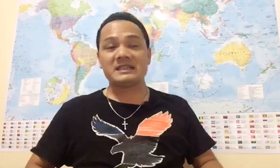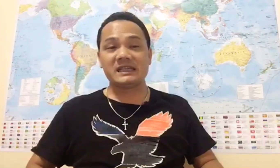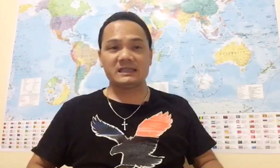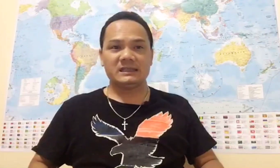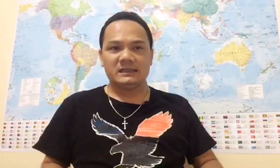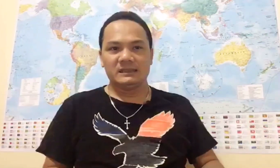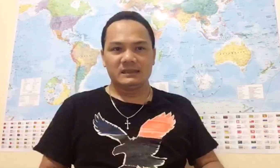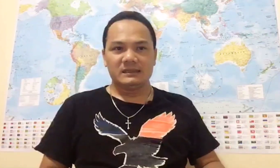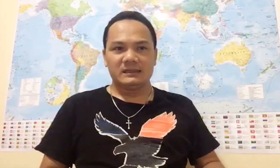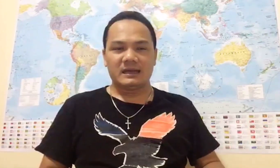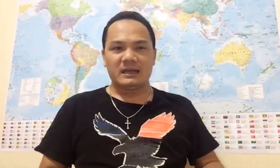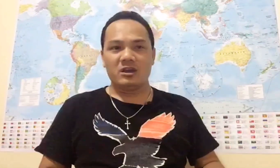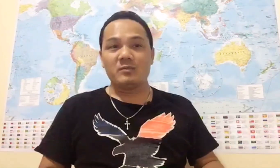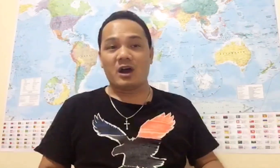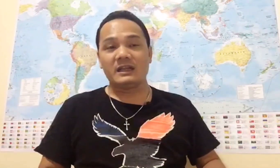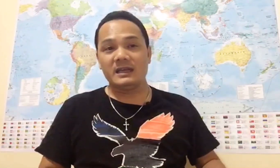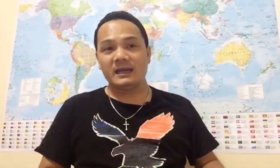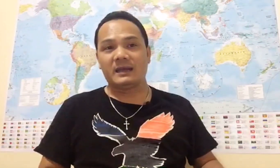xích Nhượm đỏ thế giới này